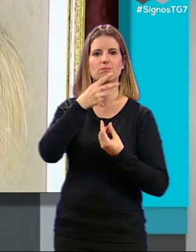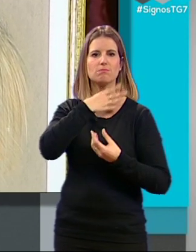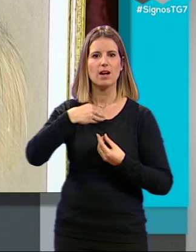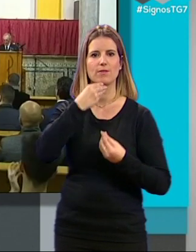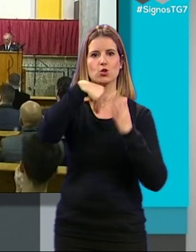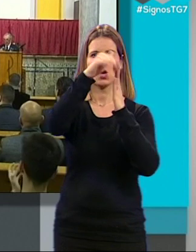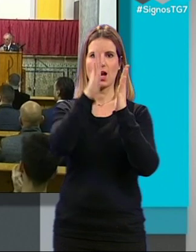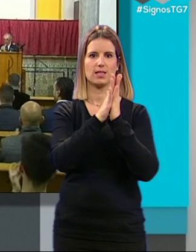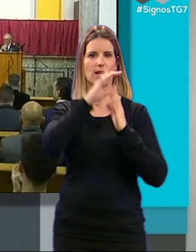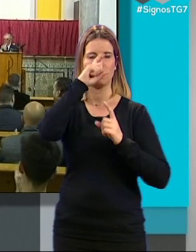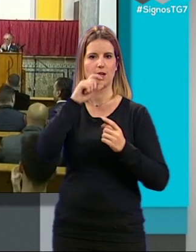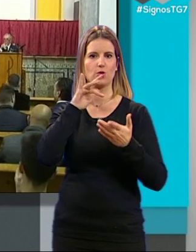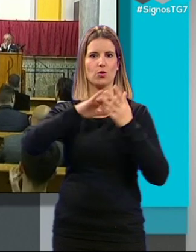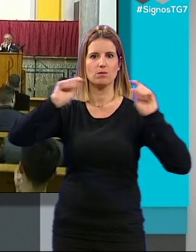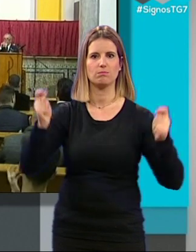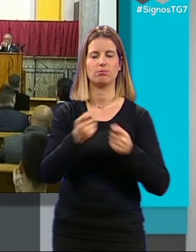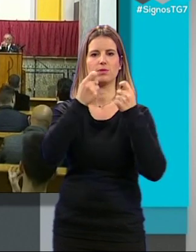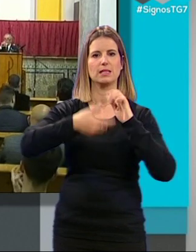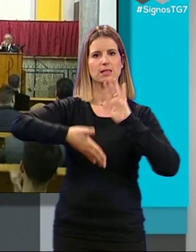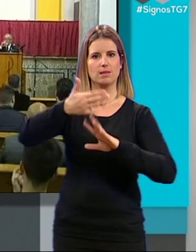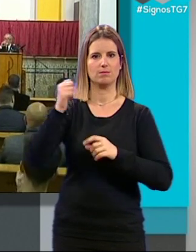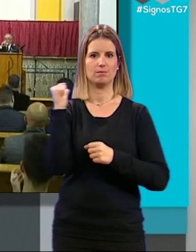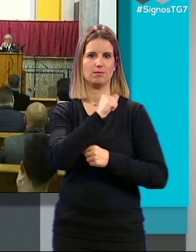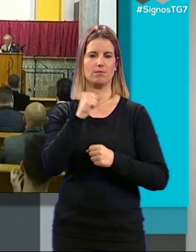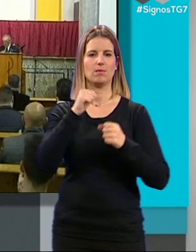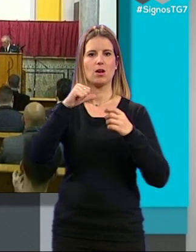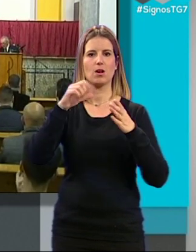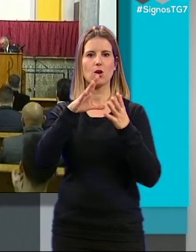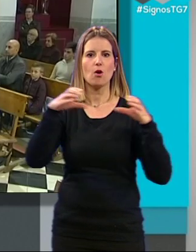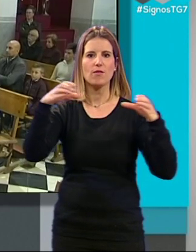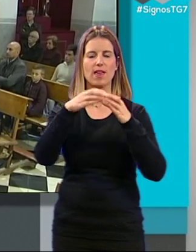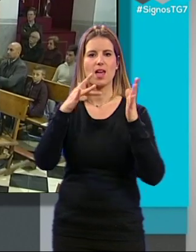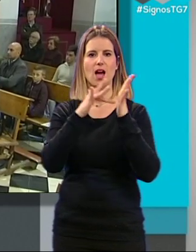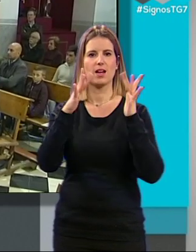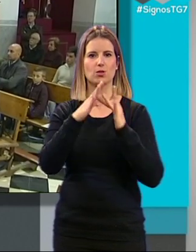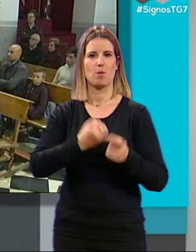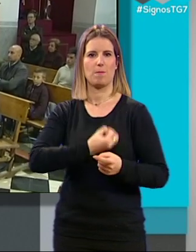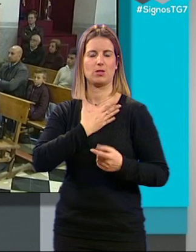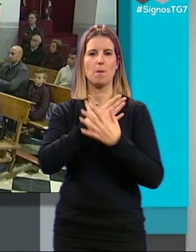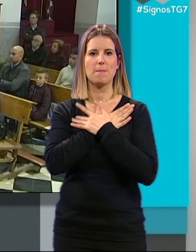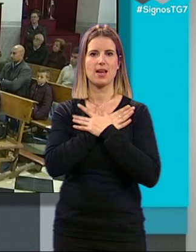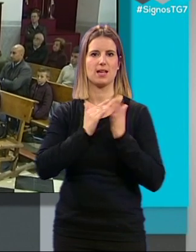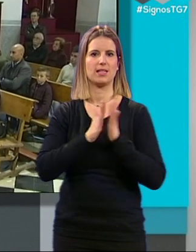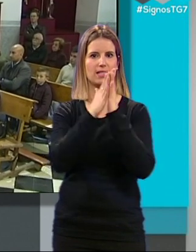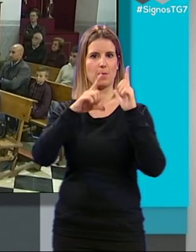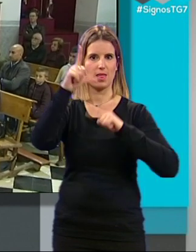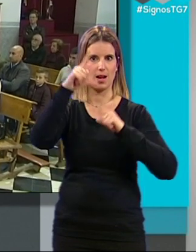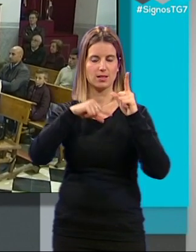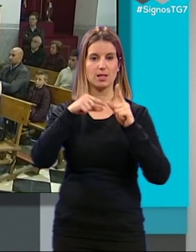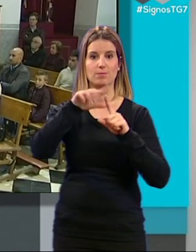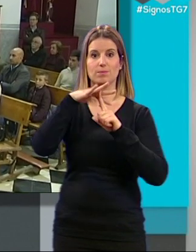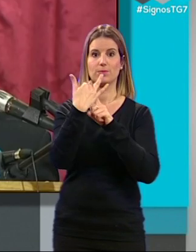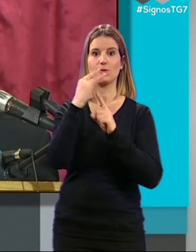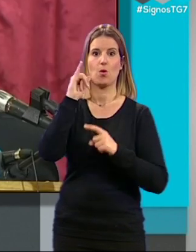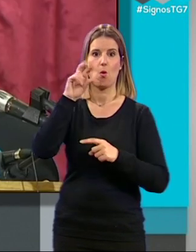cartel que este año anuncia la salida penitencial de la cofradía de Jesús de la Pasión y María Santísima de la Estrella. En el caso de Juan